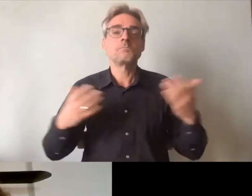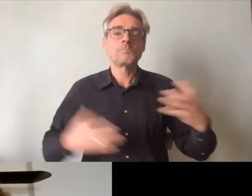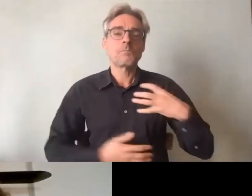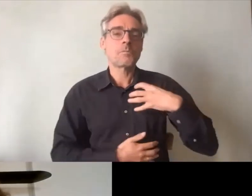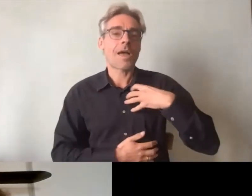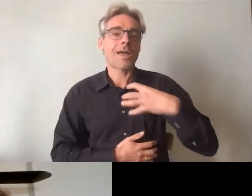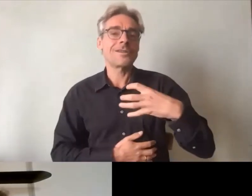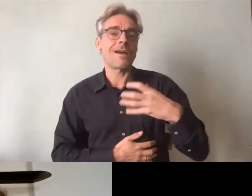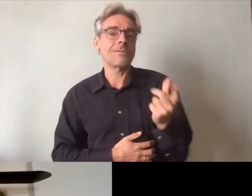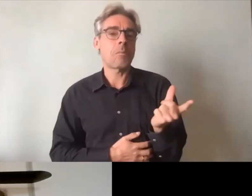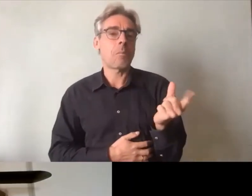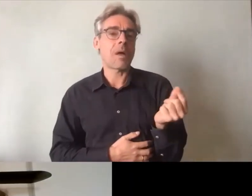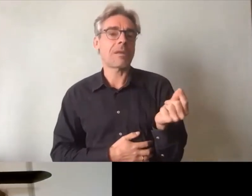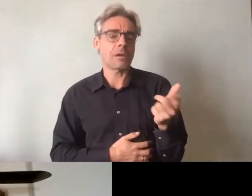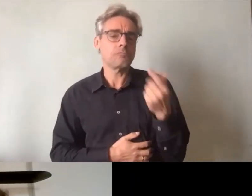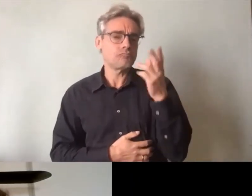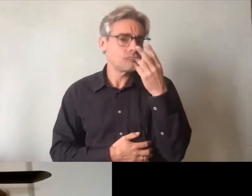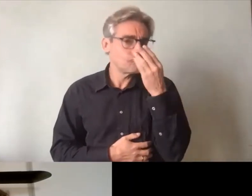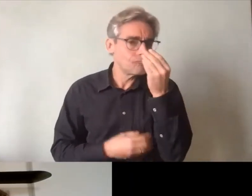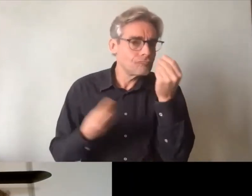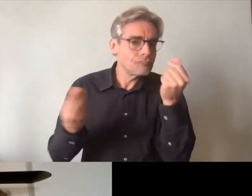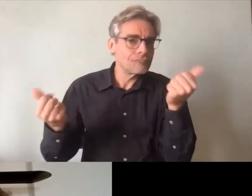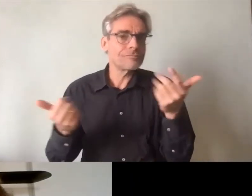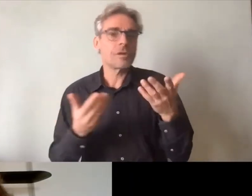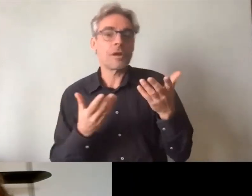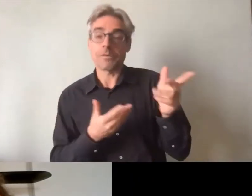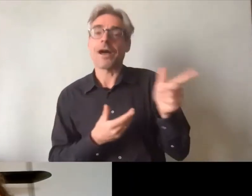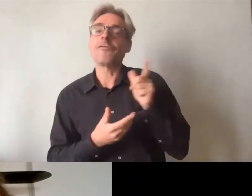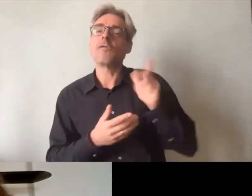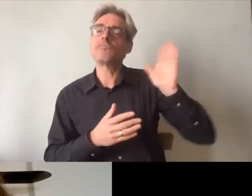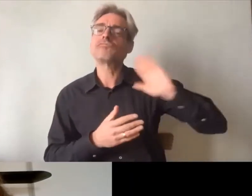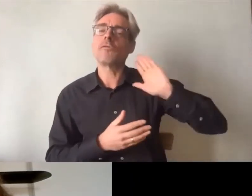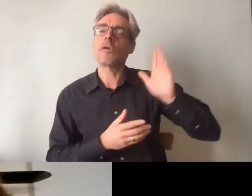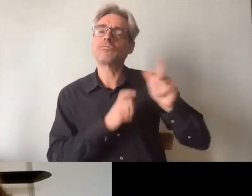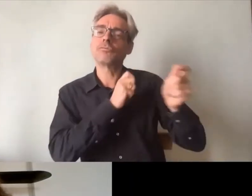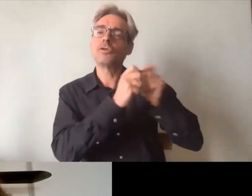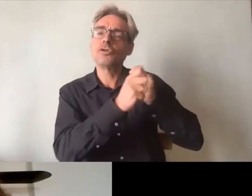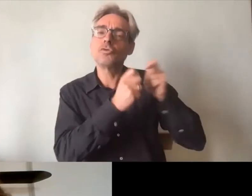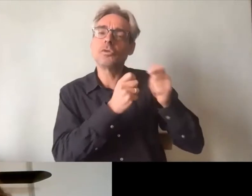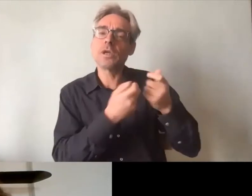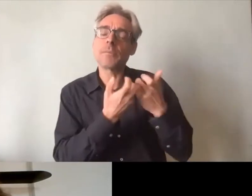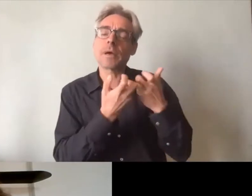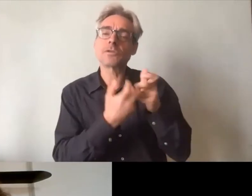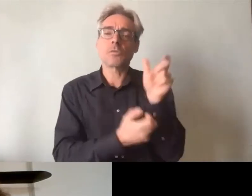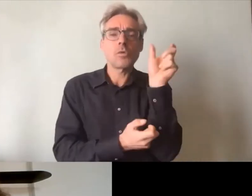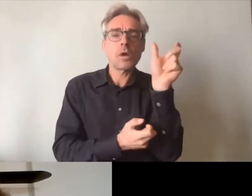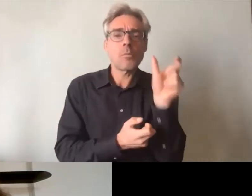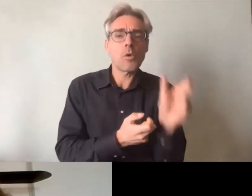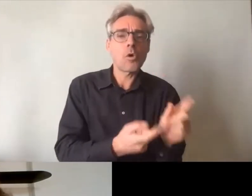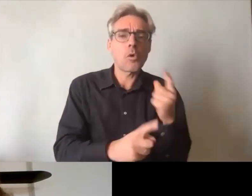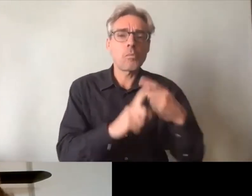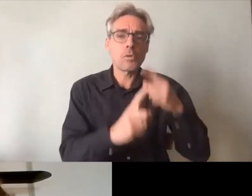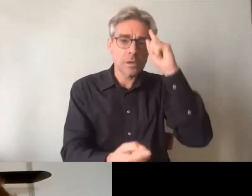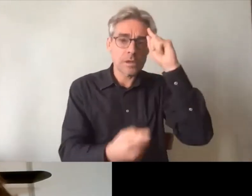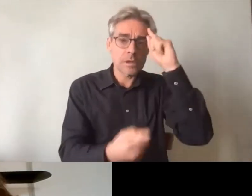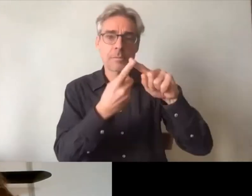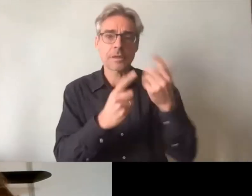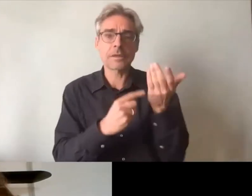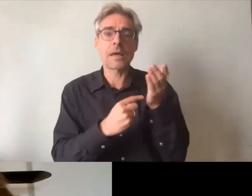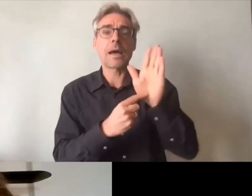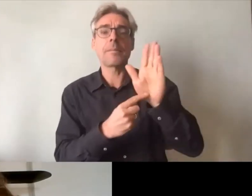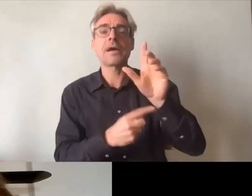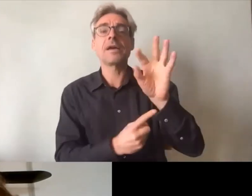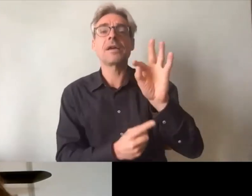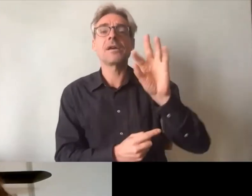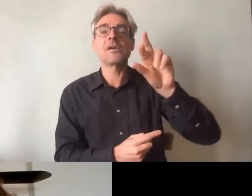du partenariat on l'a déjà perçu quand on a discuté ensemble des termes et des thématiques que vous présentera François un peu